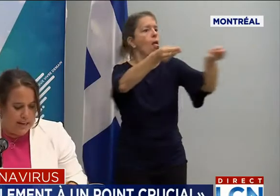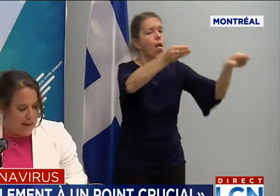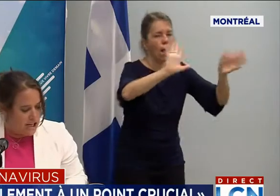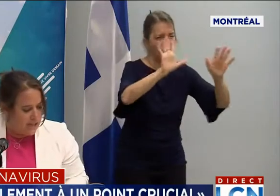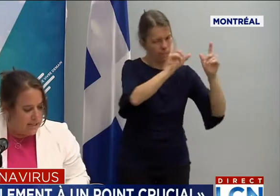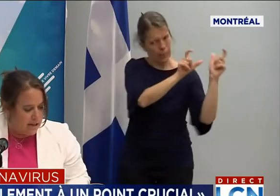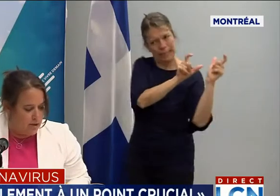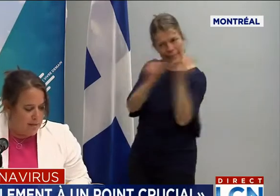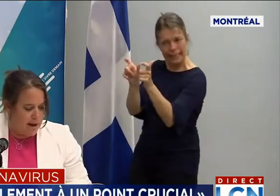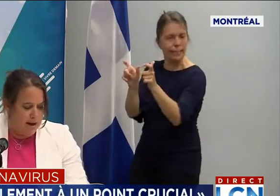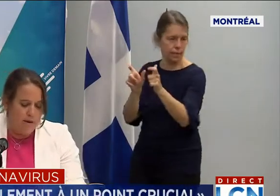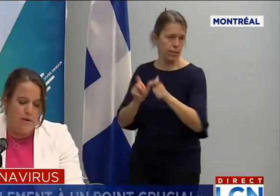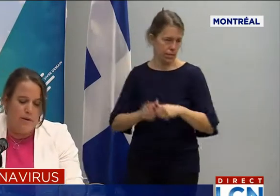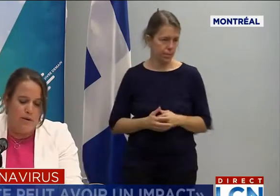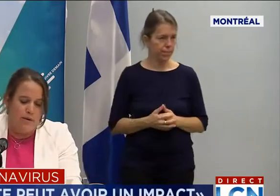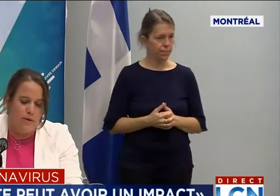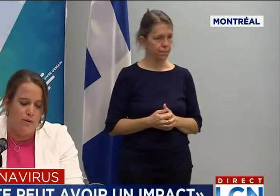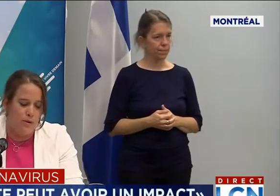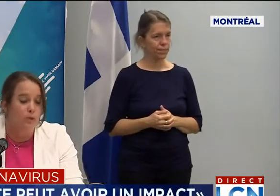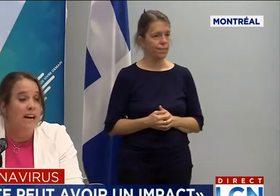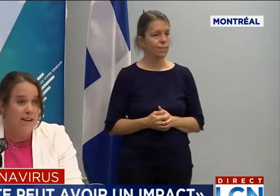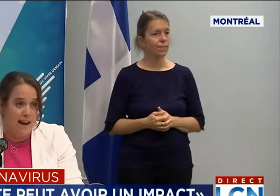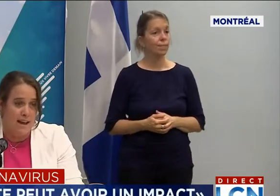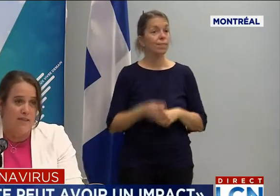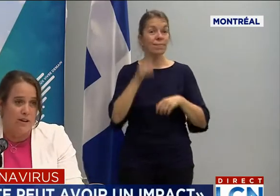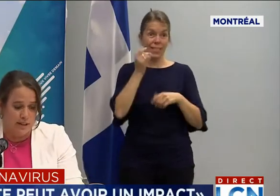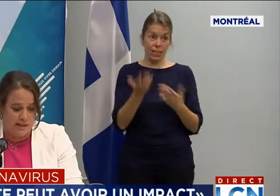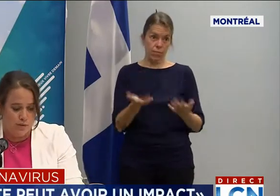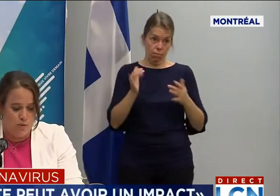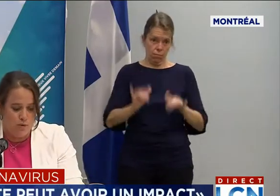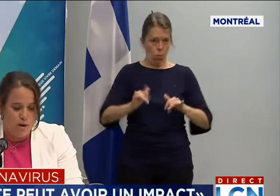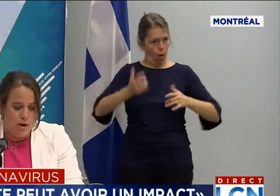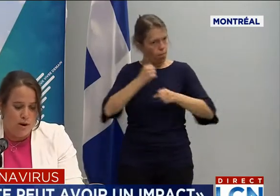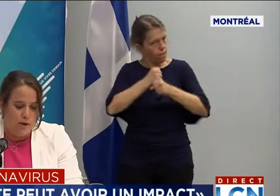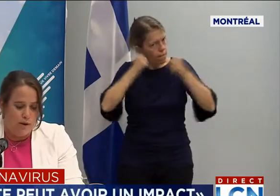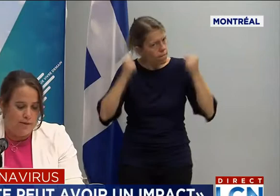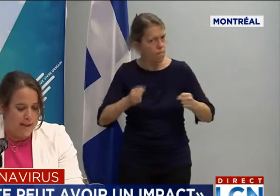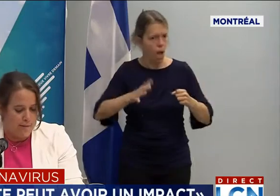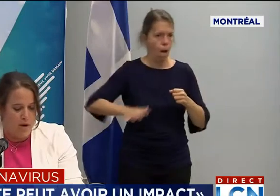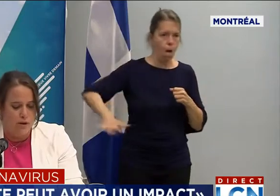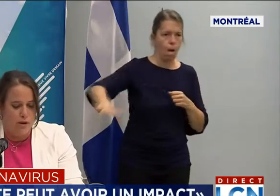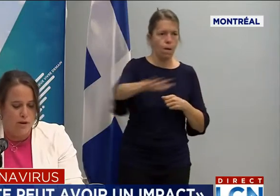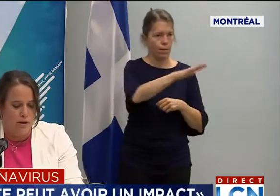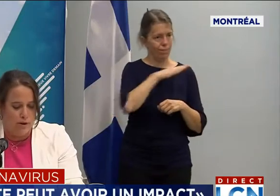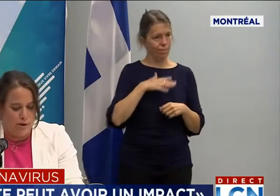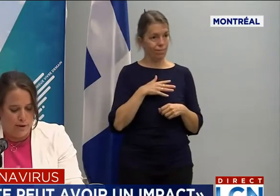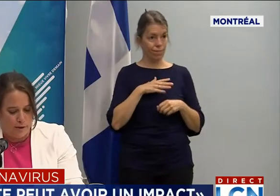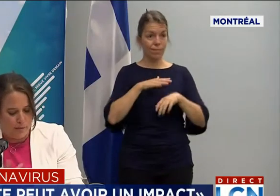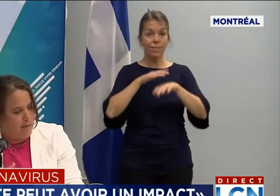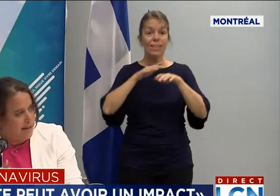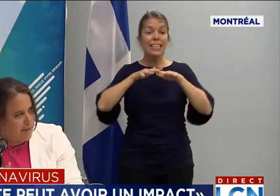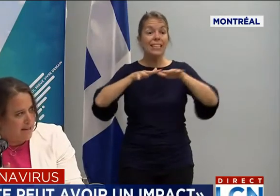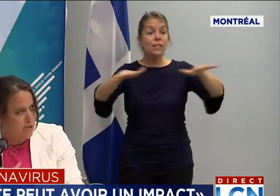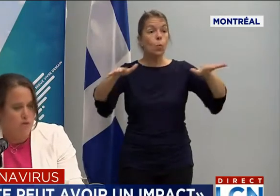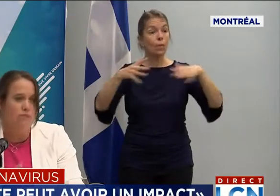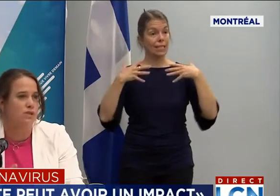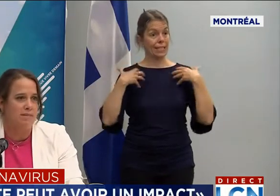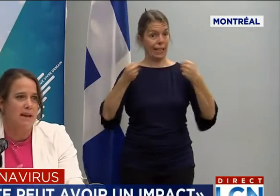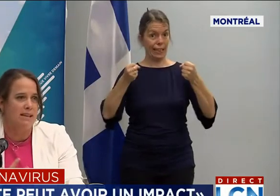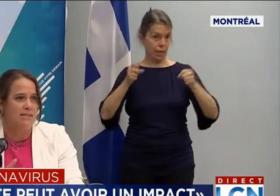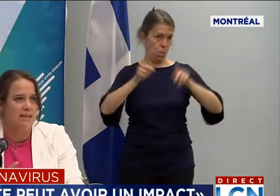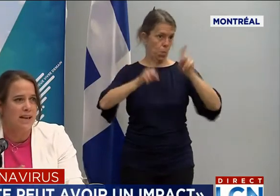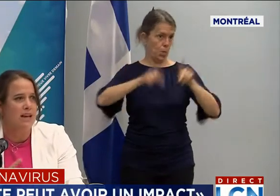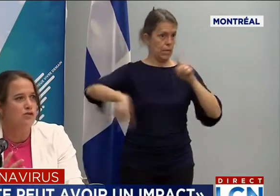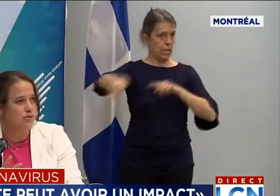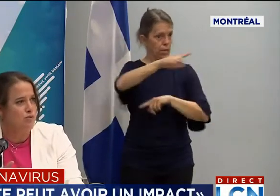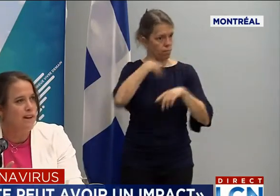Donc, les grands chantiers actuellement que l'on travaille avec le réseau. Évidemment, on a, puis Mme Mélanger pourra vous